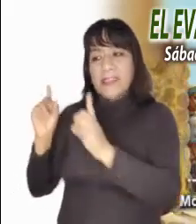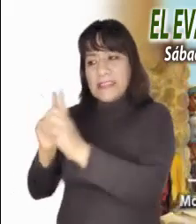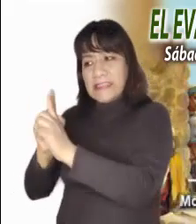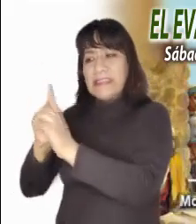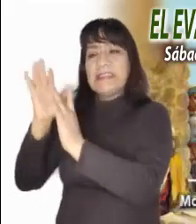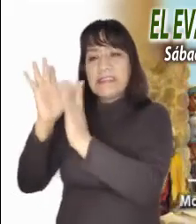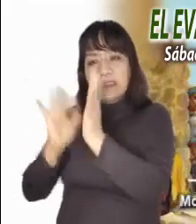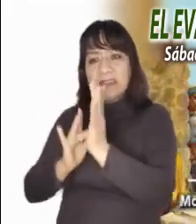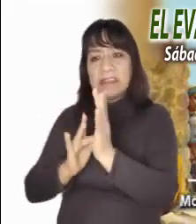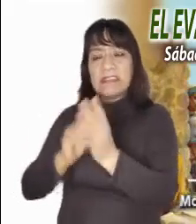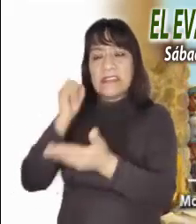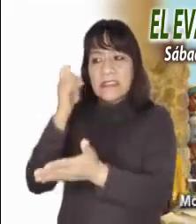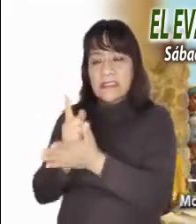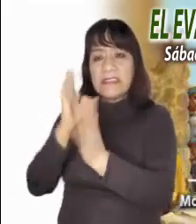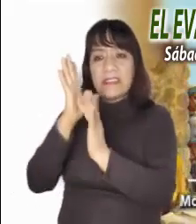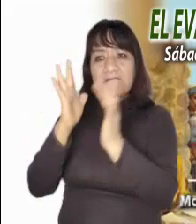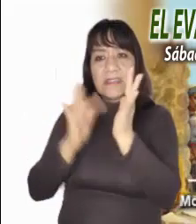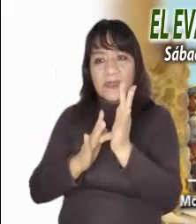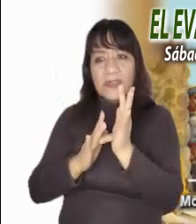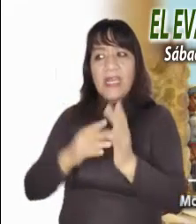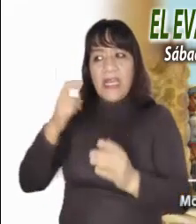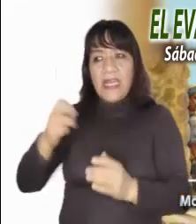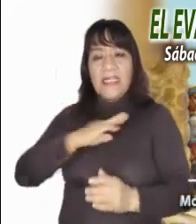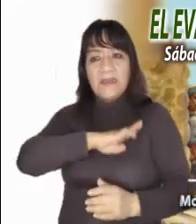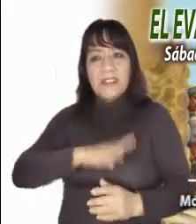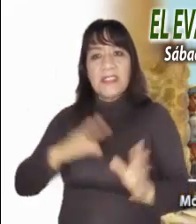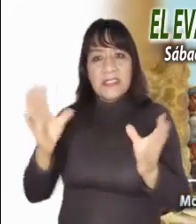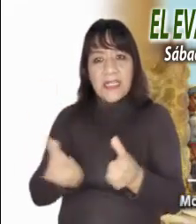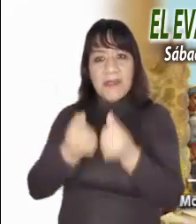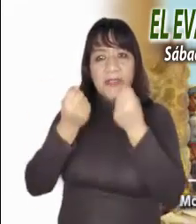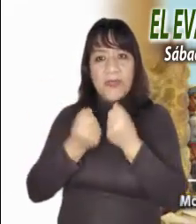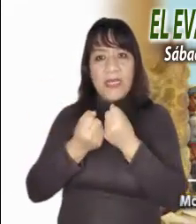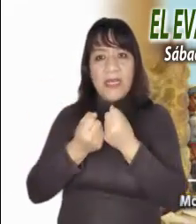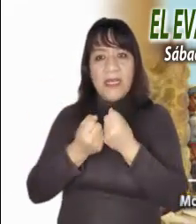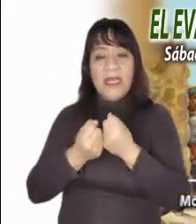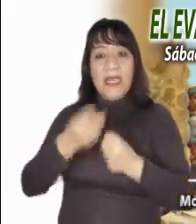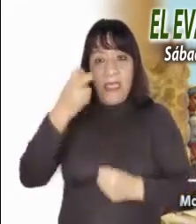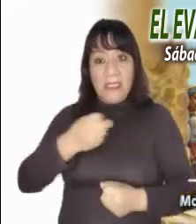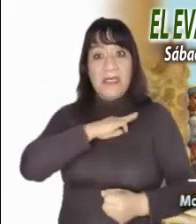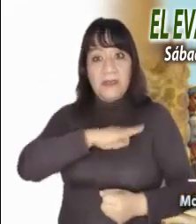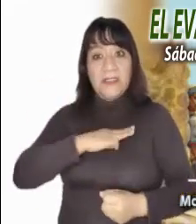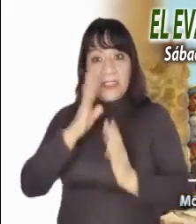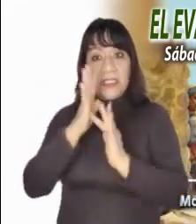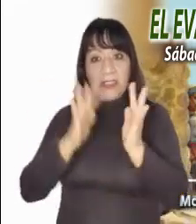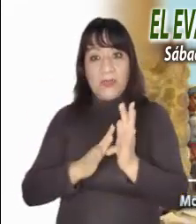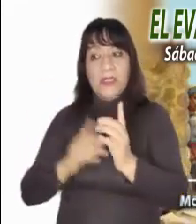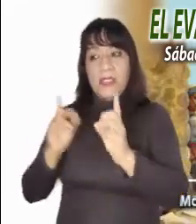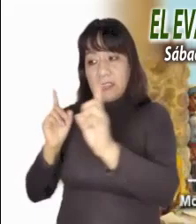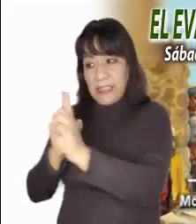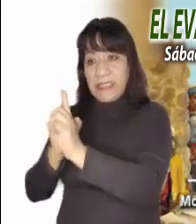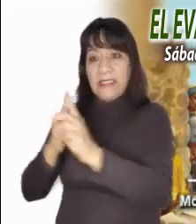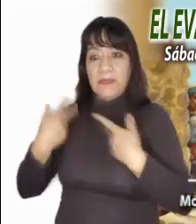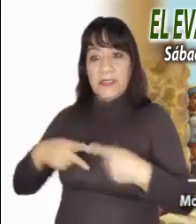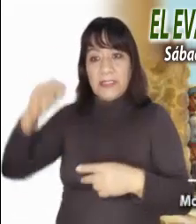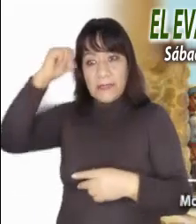salvación. Esa es la misión de Jesús, acercarse al pecador. Es más, con ellos